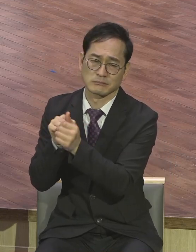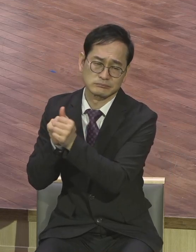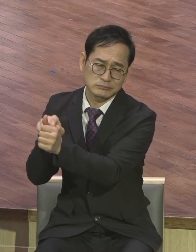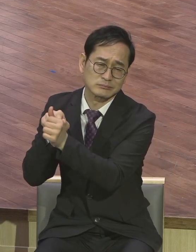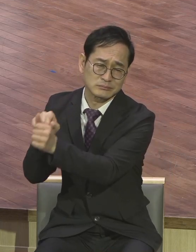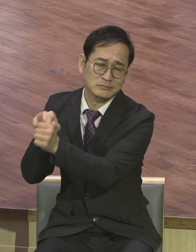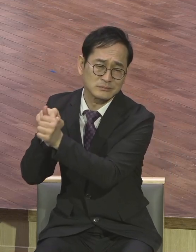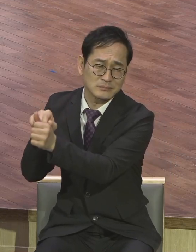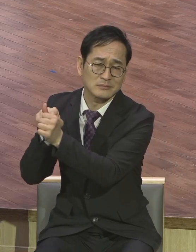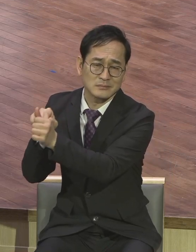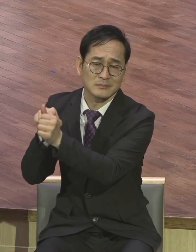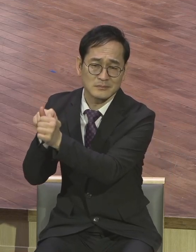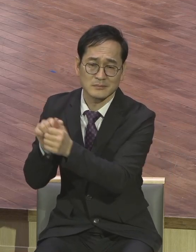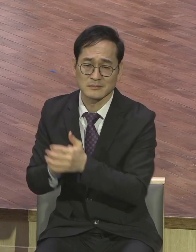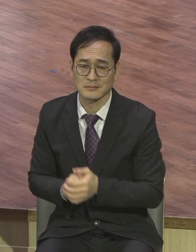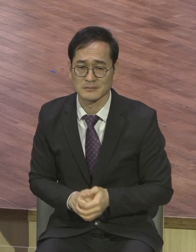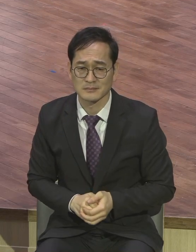그래서 뭐 할 수 있다.